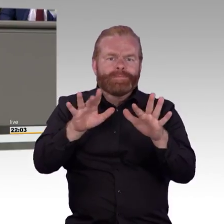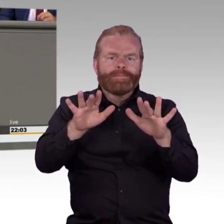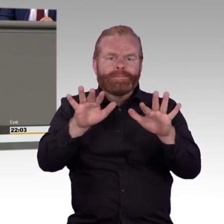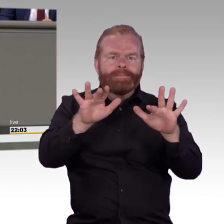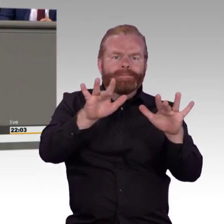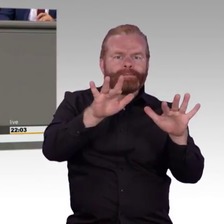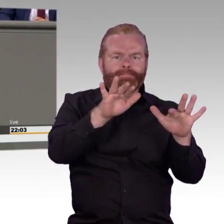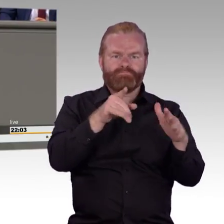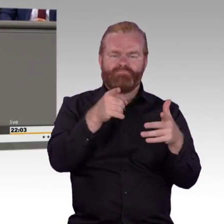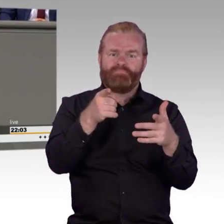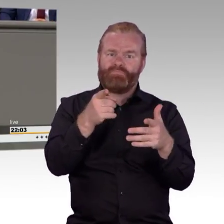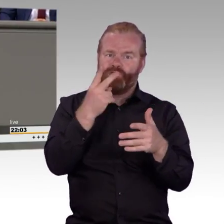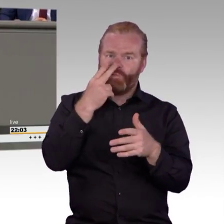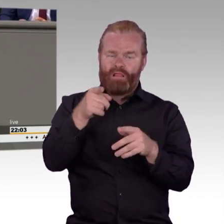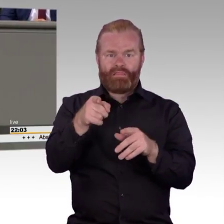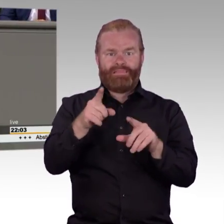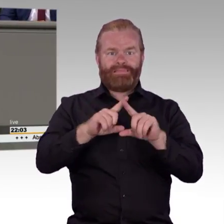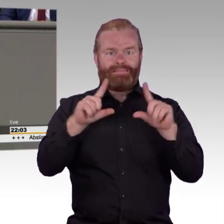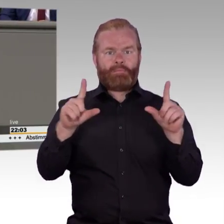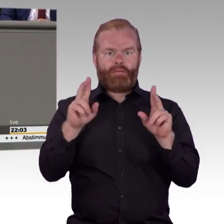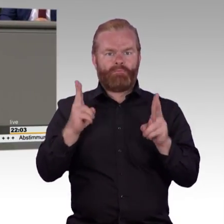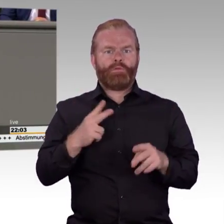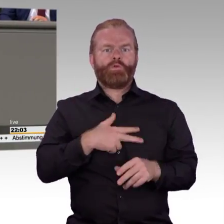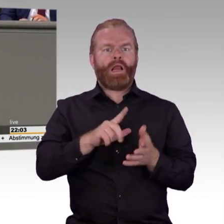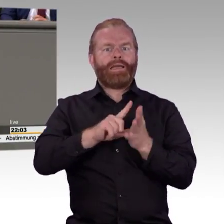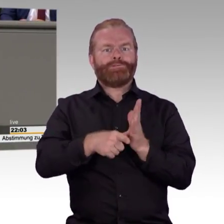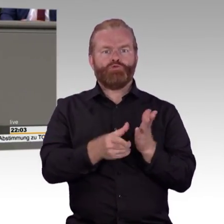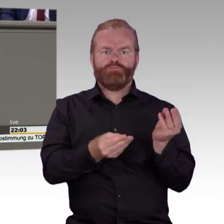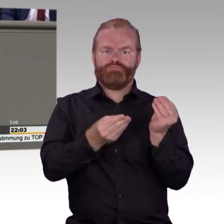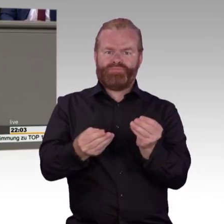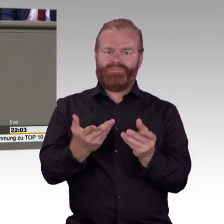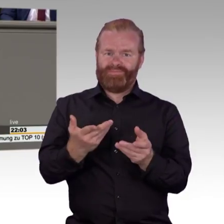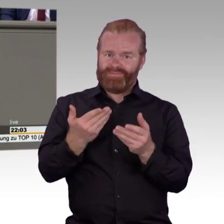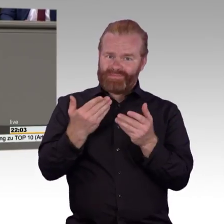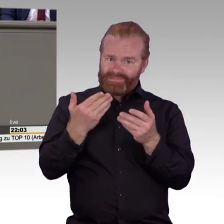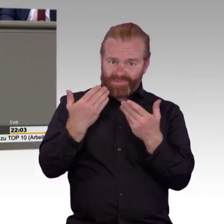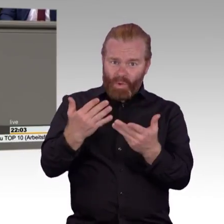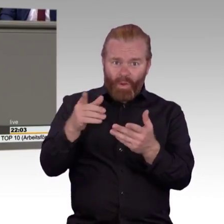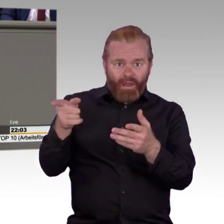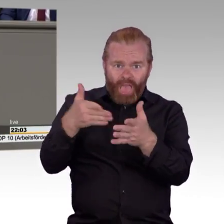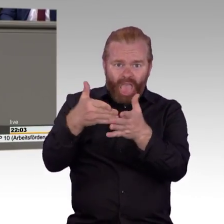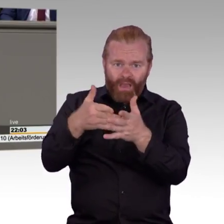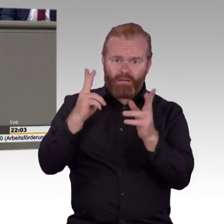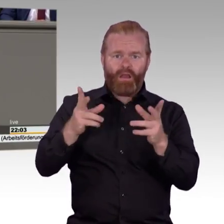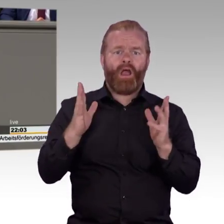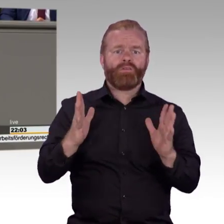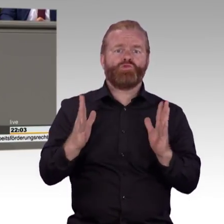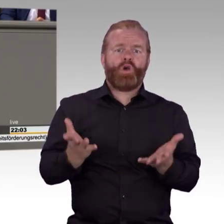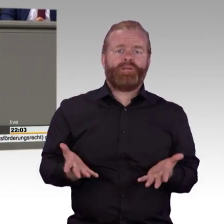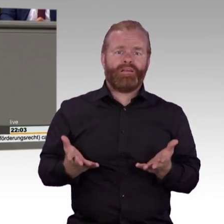Beitrag dazu leisten können, dass dieser Zustand beendet wird. Die Richtlinie gibt Hinweise darauf, wie wir in den Bereichen Gesundheit,